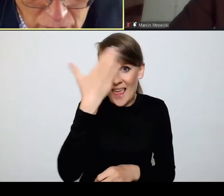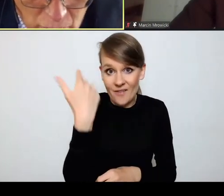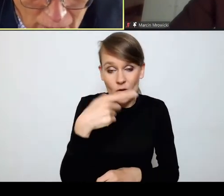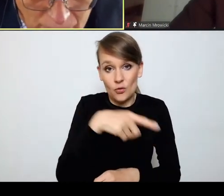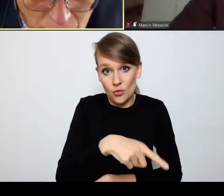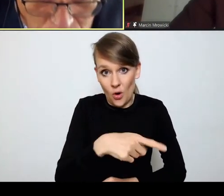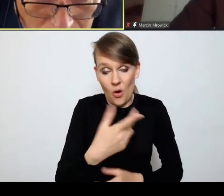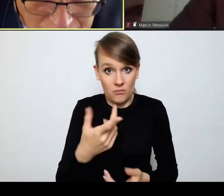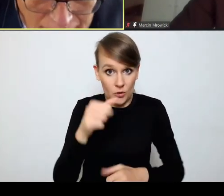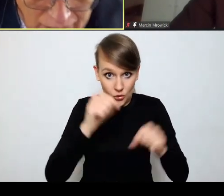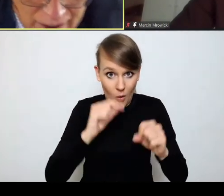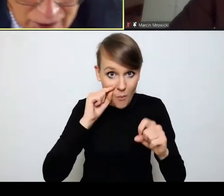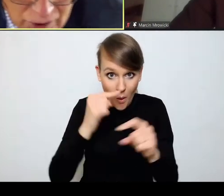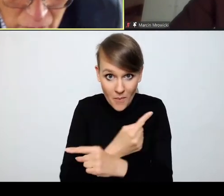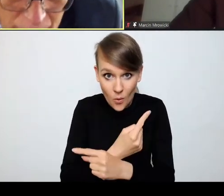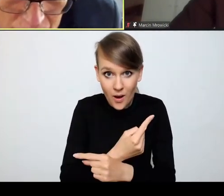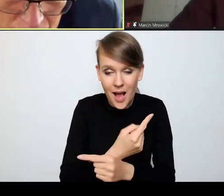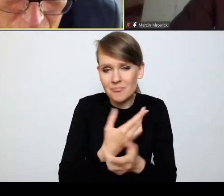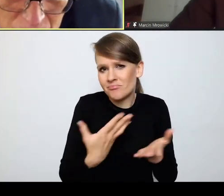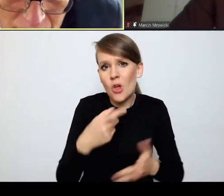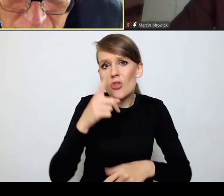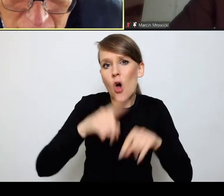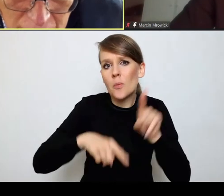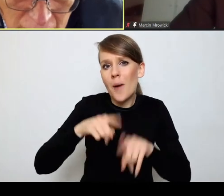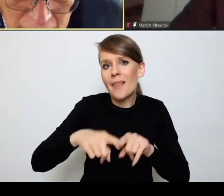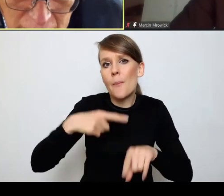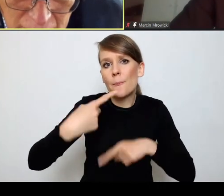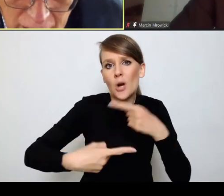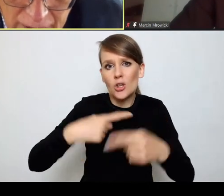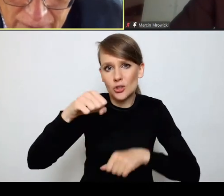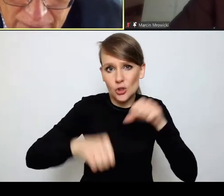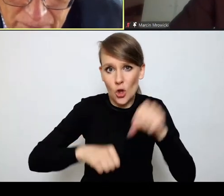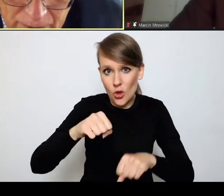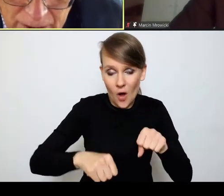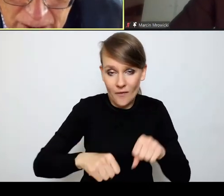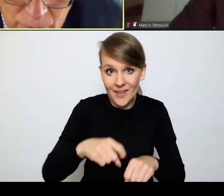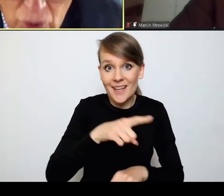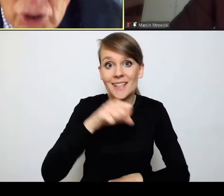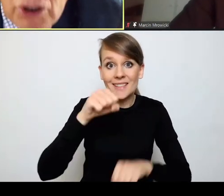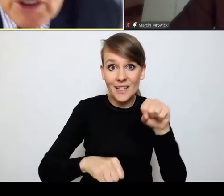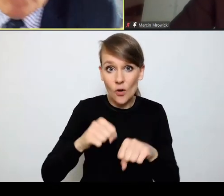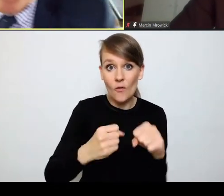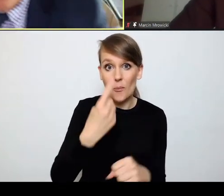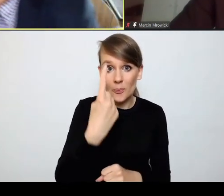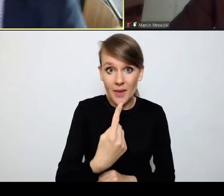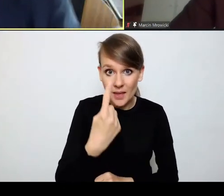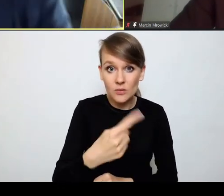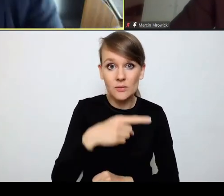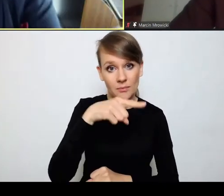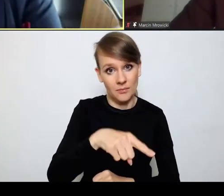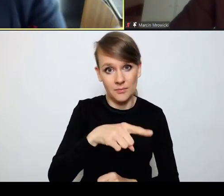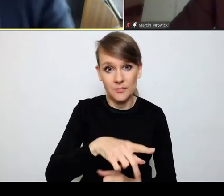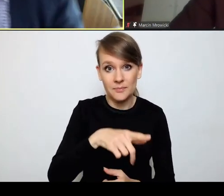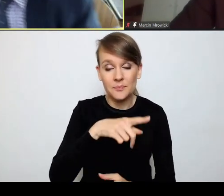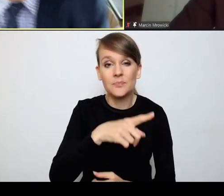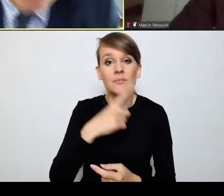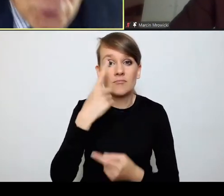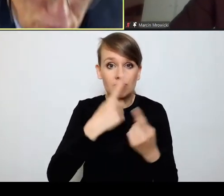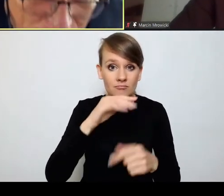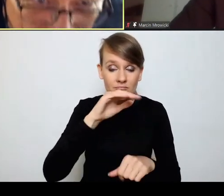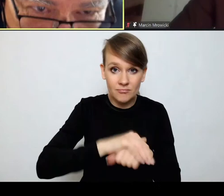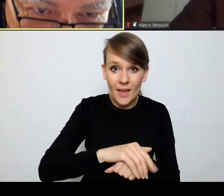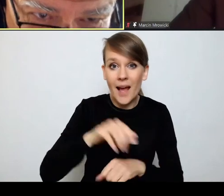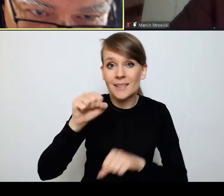pomyłka. To jest normalny proces sądowy, w którym sędziowie pierwszej instancji zajmują pierwsze stanowisko, którego nie akceptują sędziowie